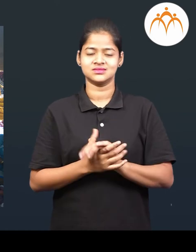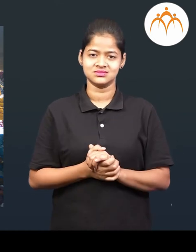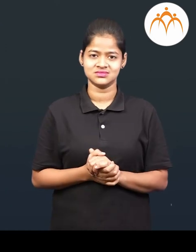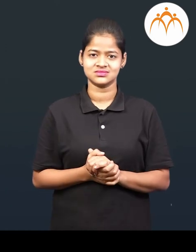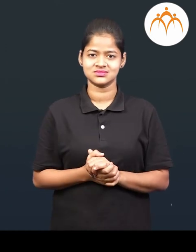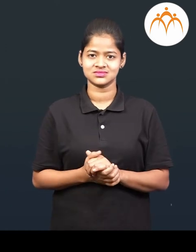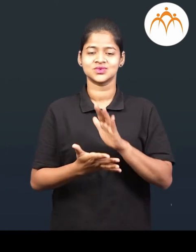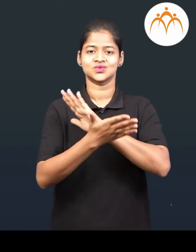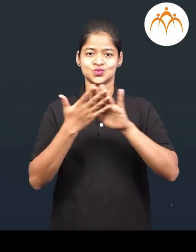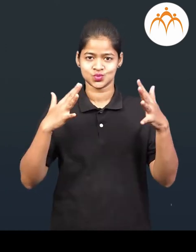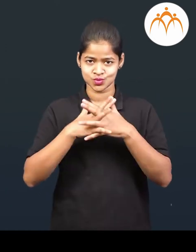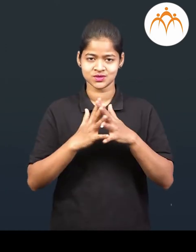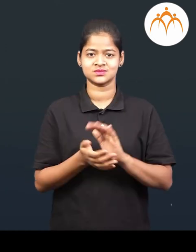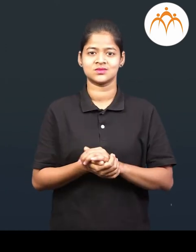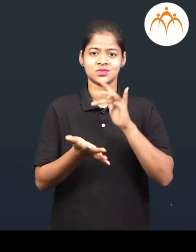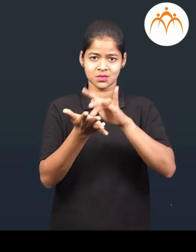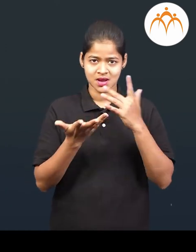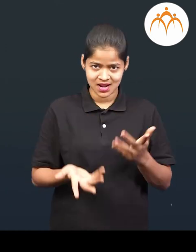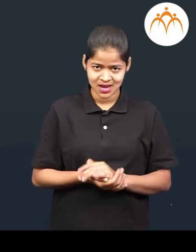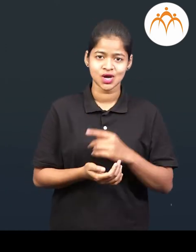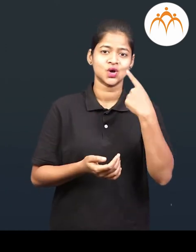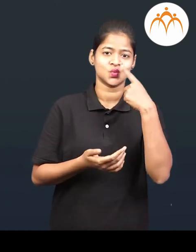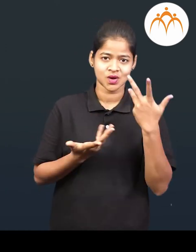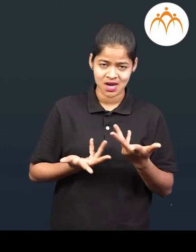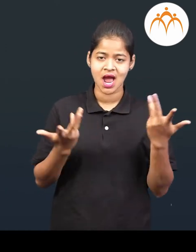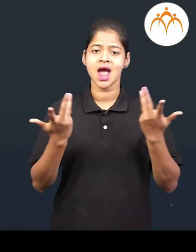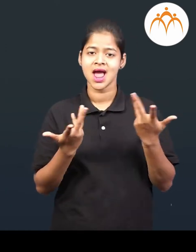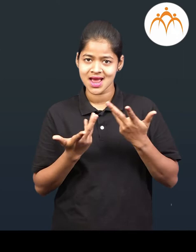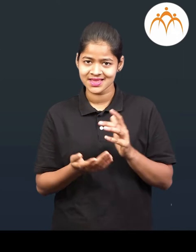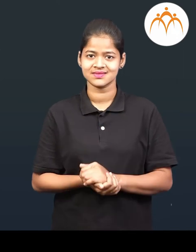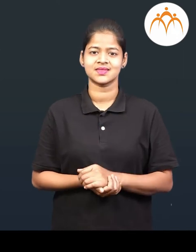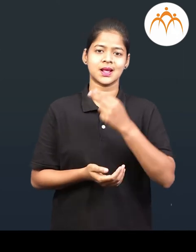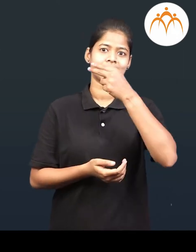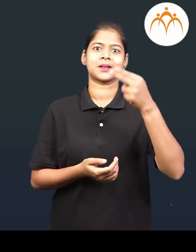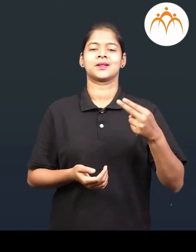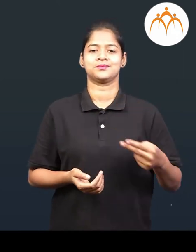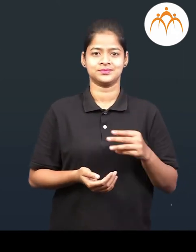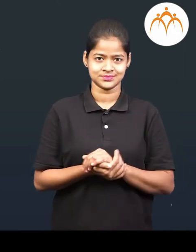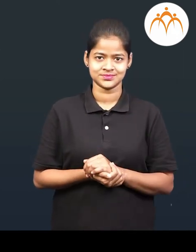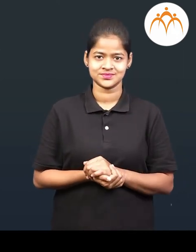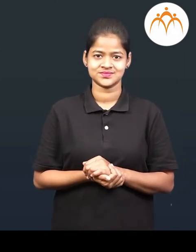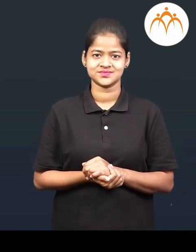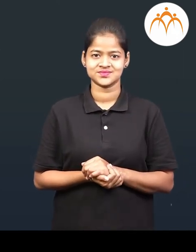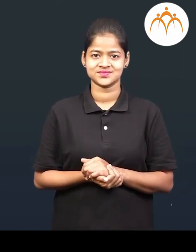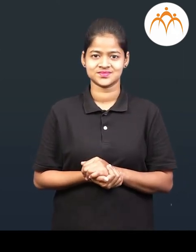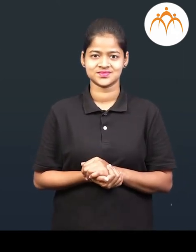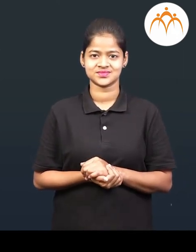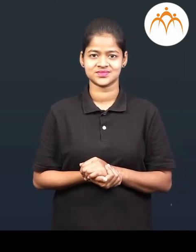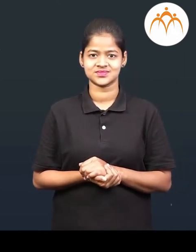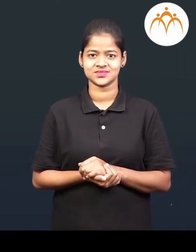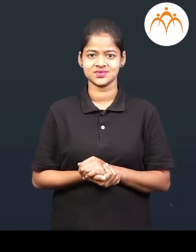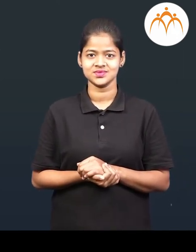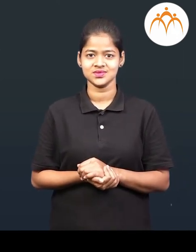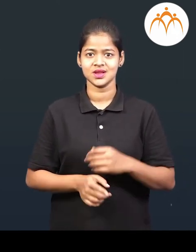बाजार। स्वाध्याय कोण, कोठे, किमवा, काय त्याचे नावलिहा। या